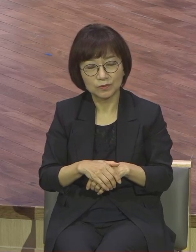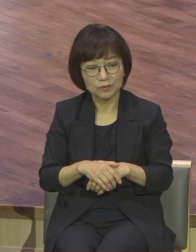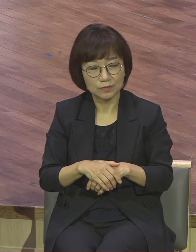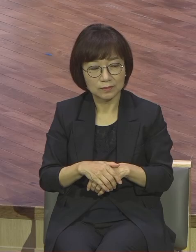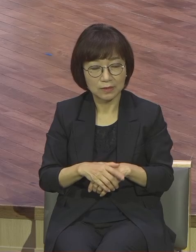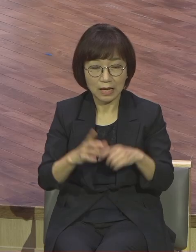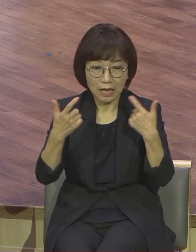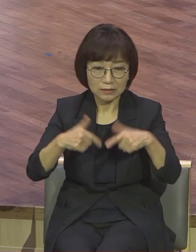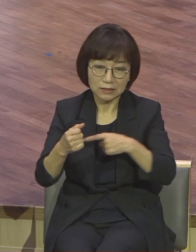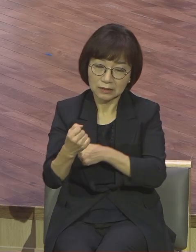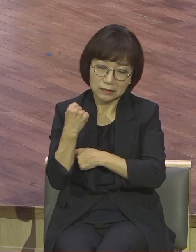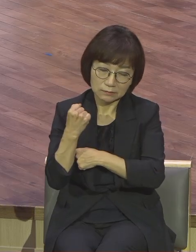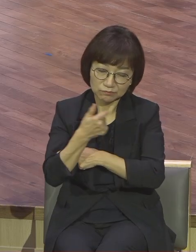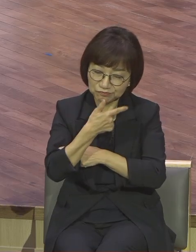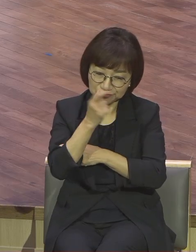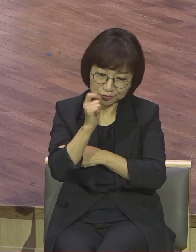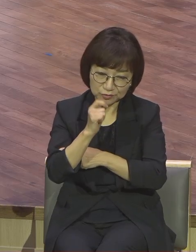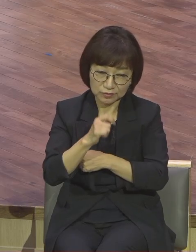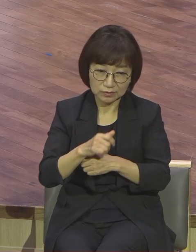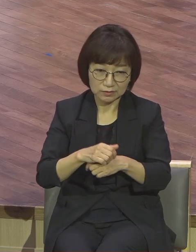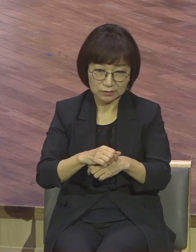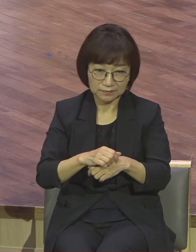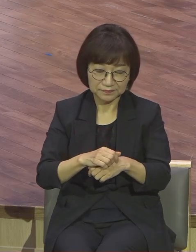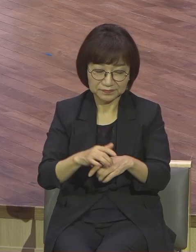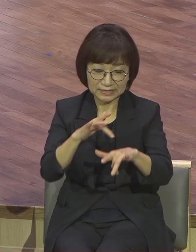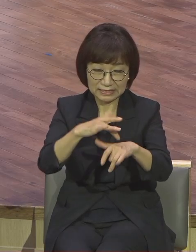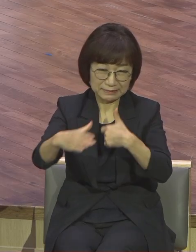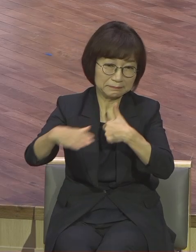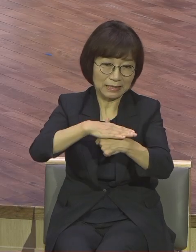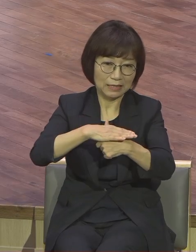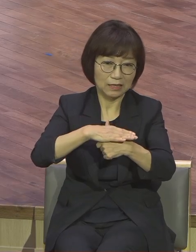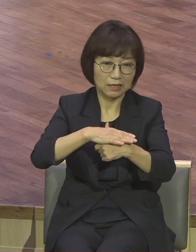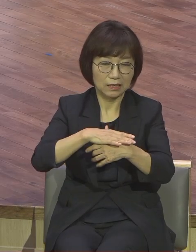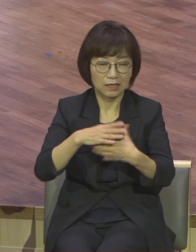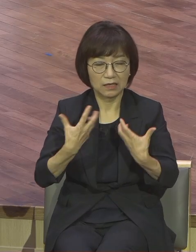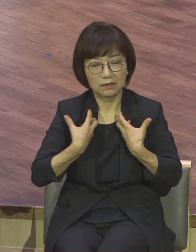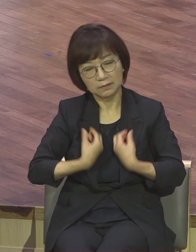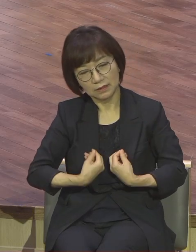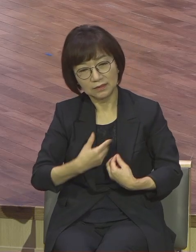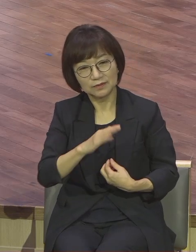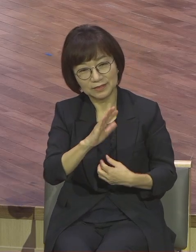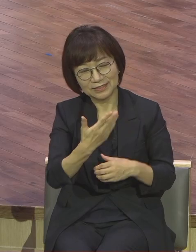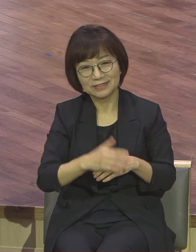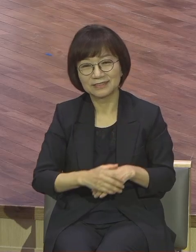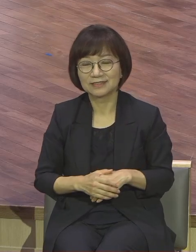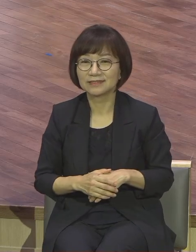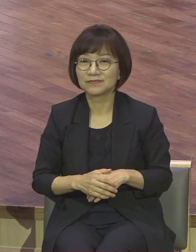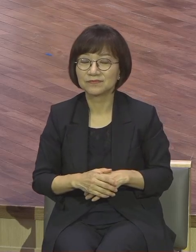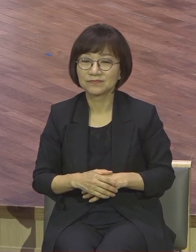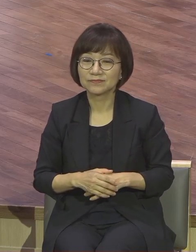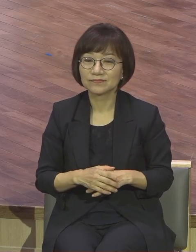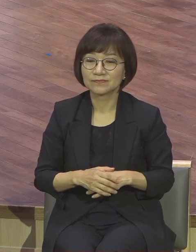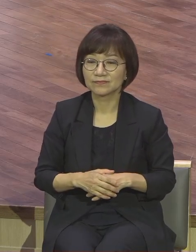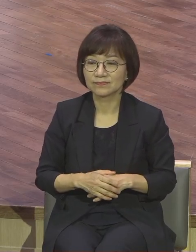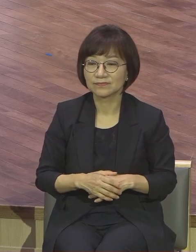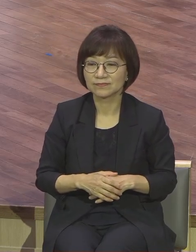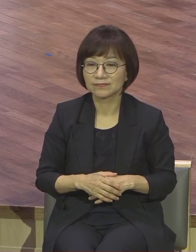넘어집니다 우리가 오늘 말씀을 통해 잘 봐야 될 것은 예수님은 24시